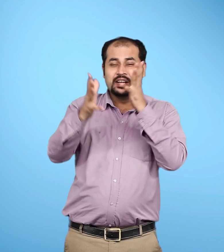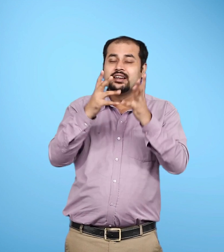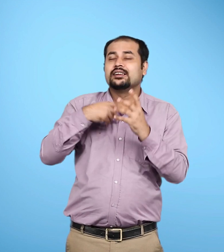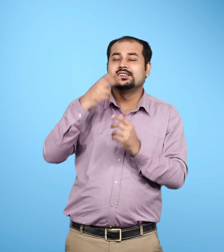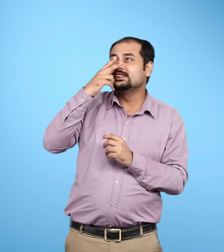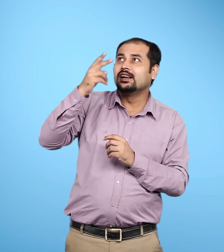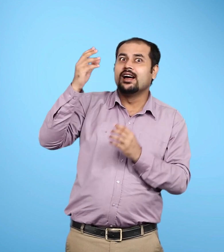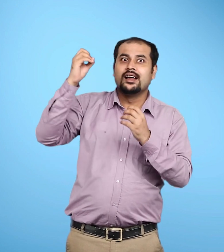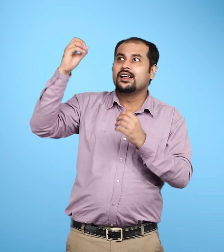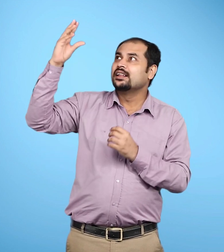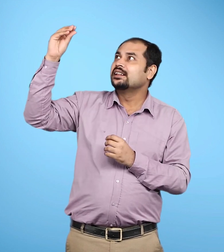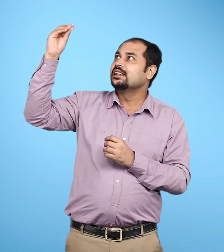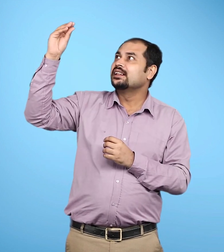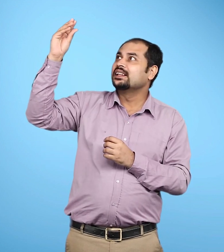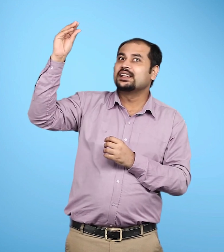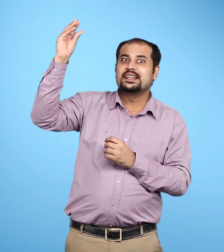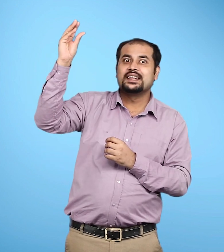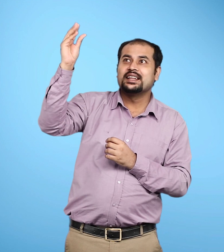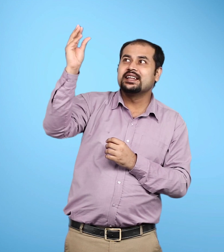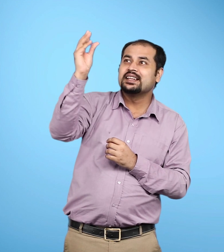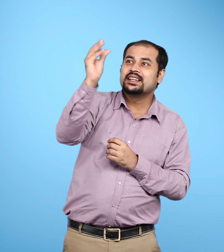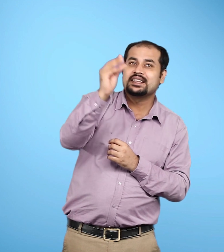फलस्वरूप चमकदार प्रकाश उत्पन्न होता है